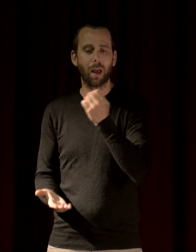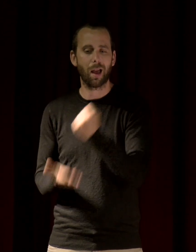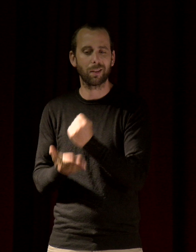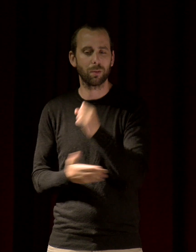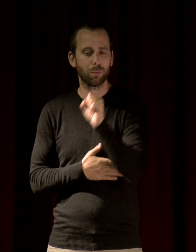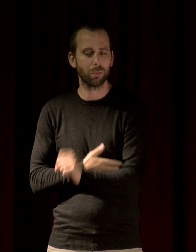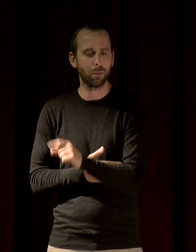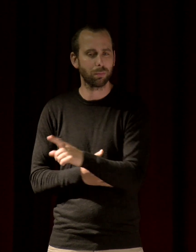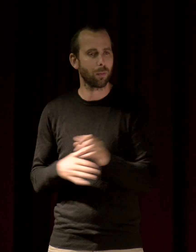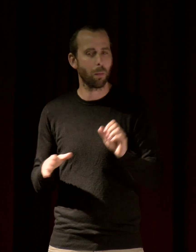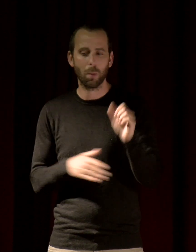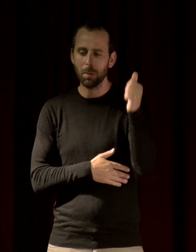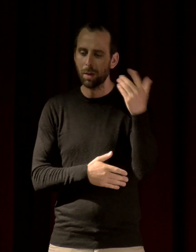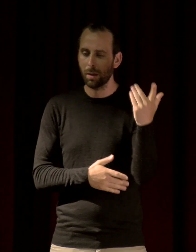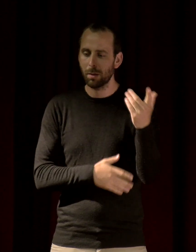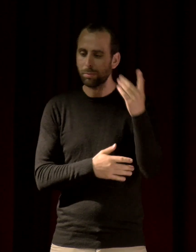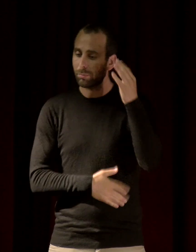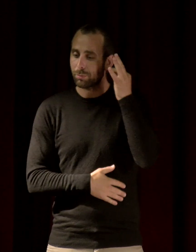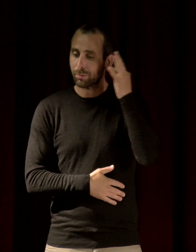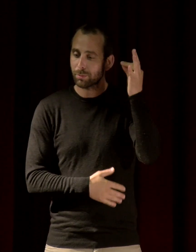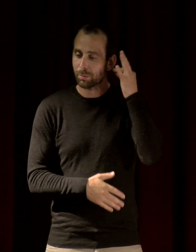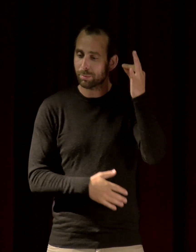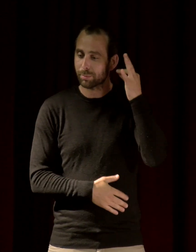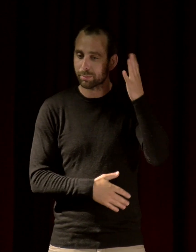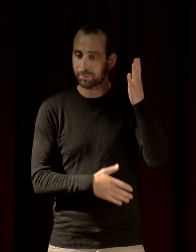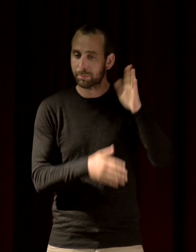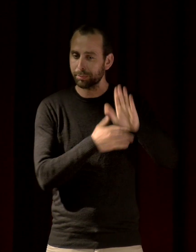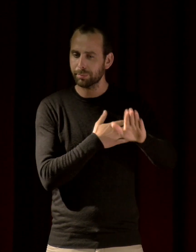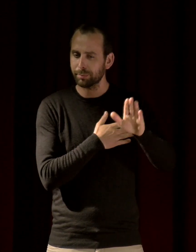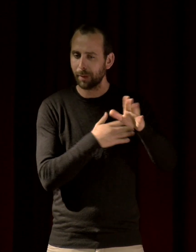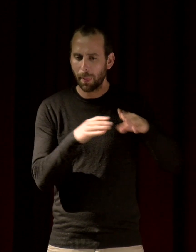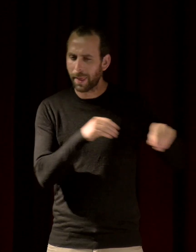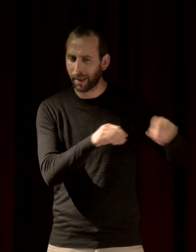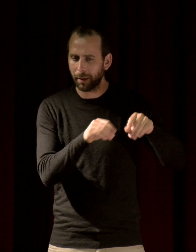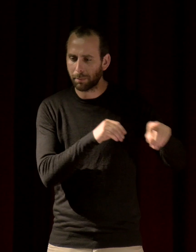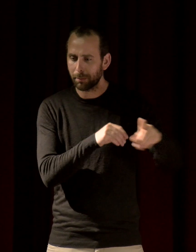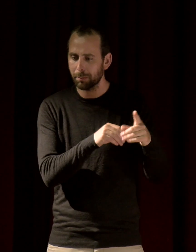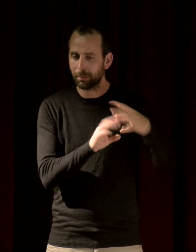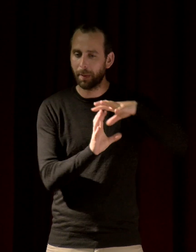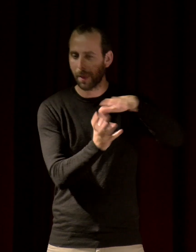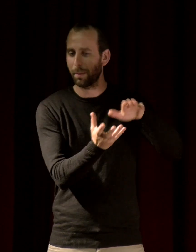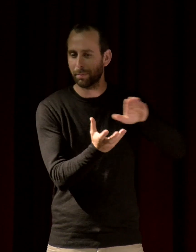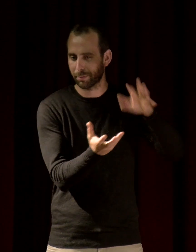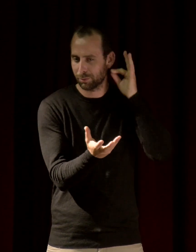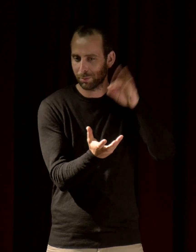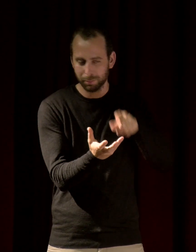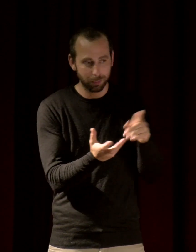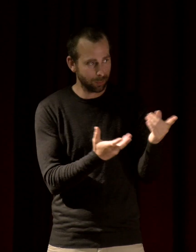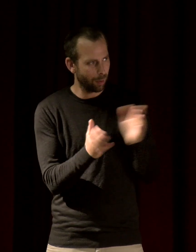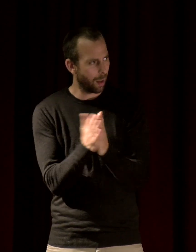titre Le son de la terre. Il est paru en 2022. En fait c'est un volume qui réunit les chroniques que vous avez données